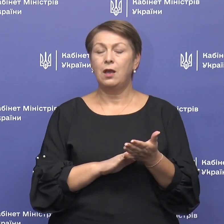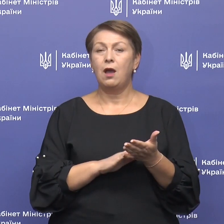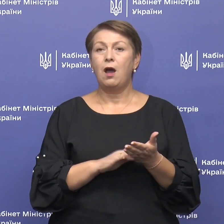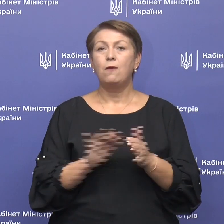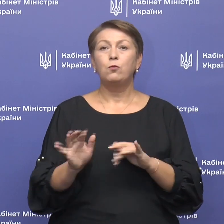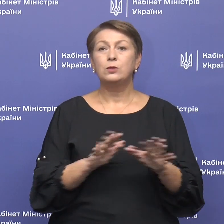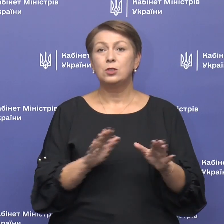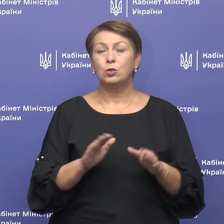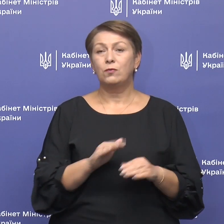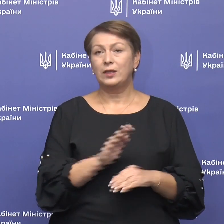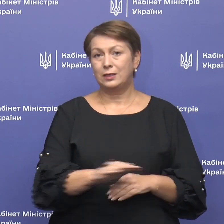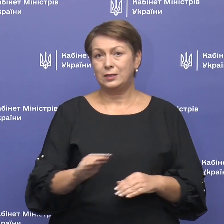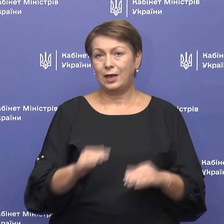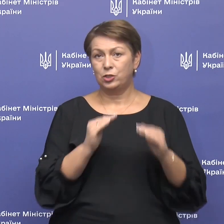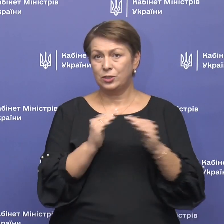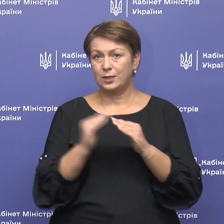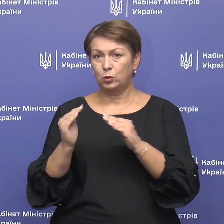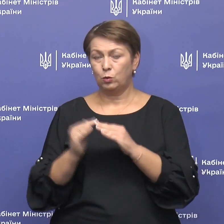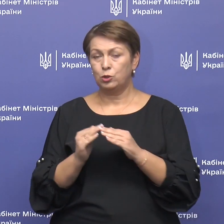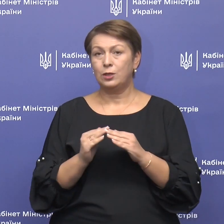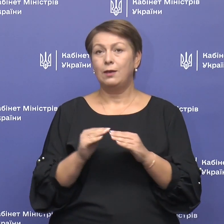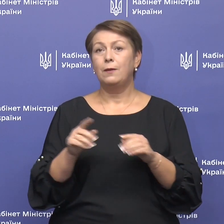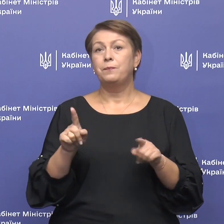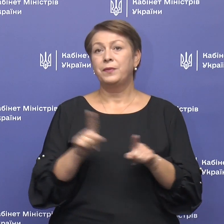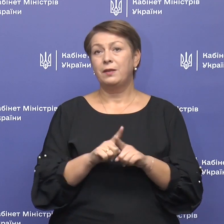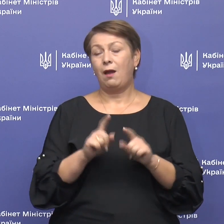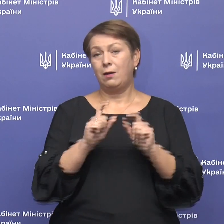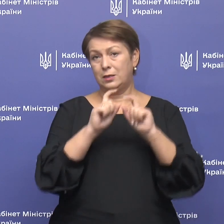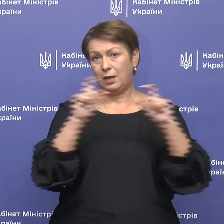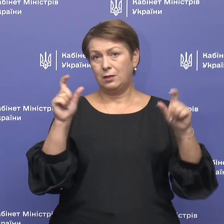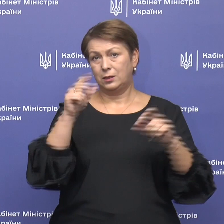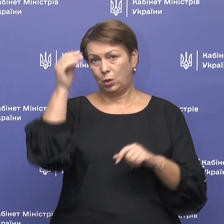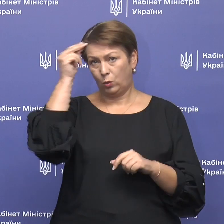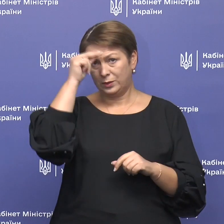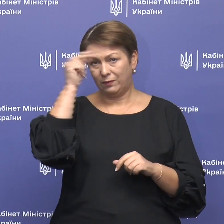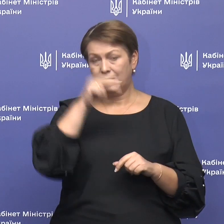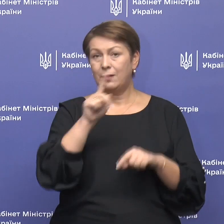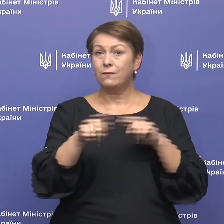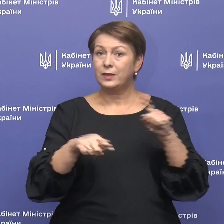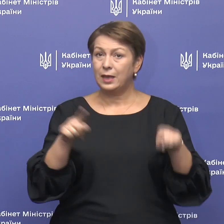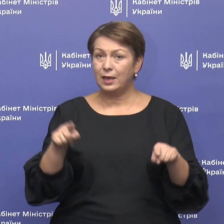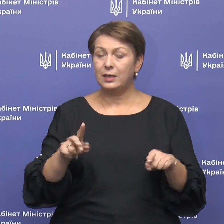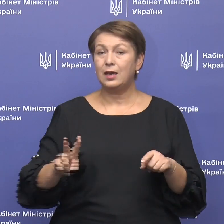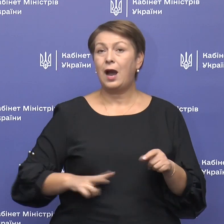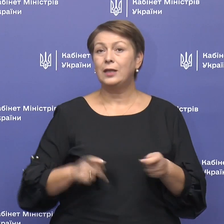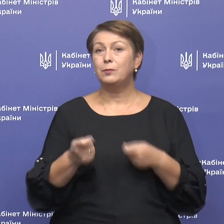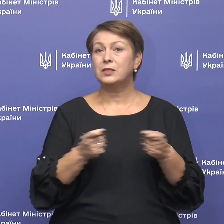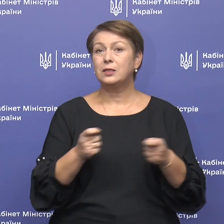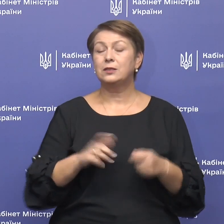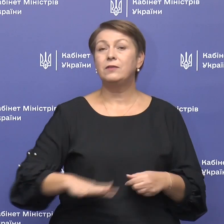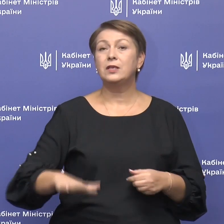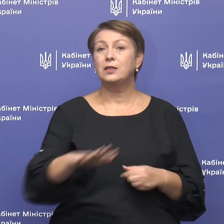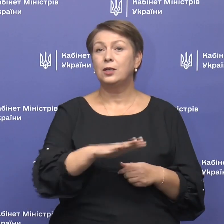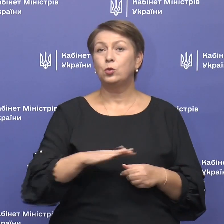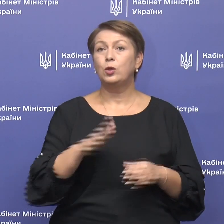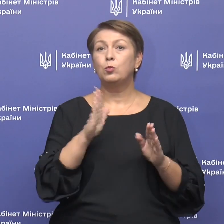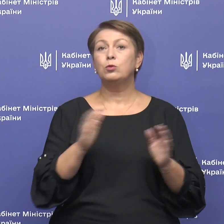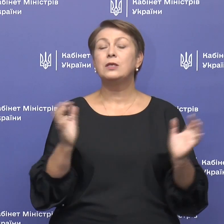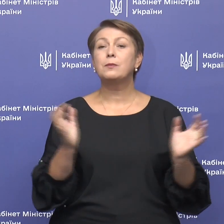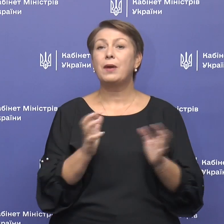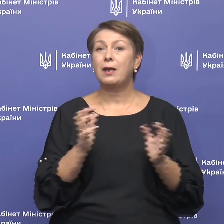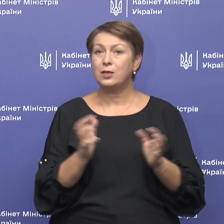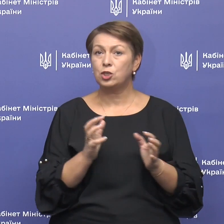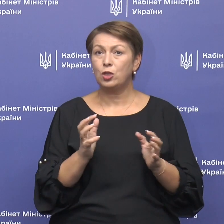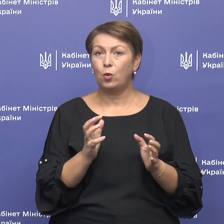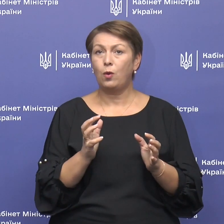дитячі садочки, як заклади освіти, а також в деяких адміністративних територіях буде збережено